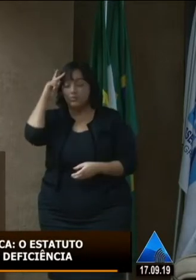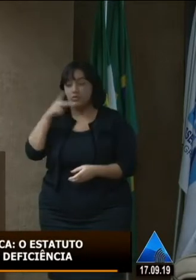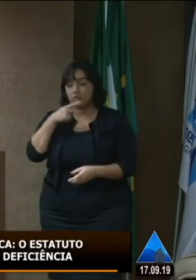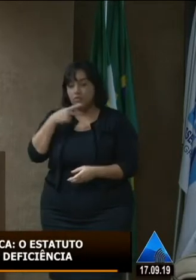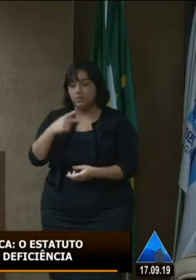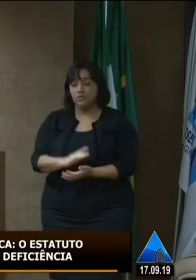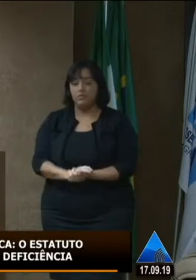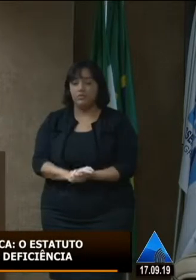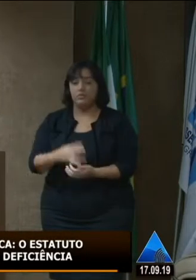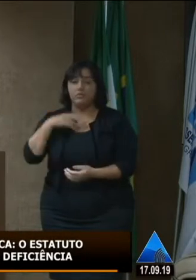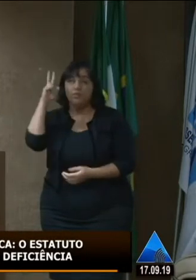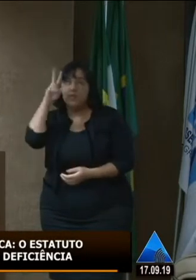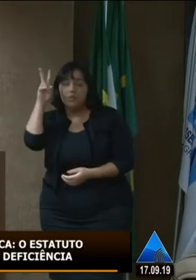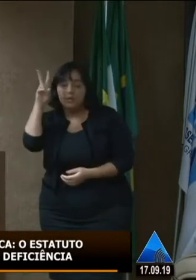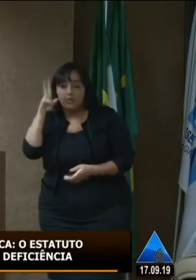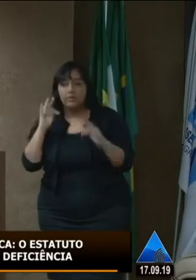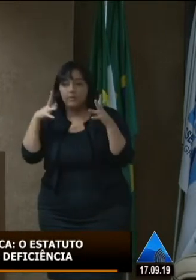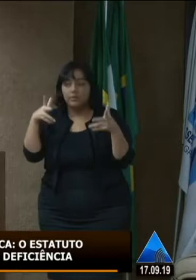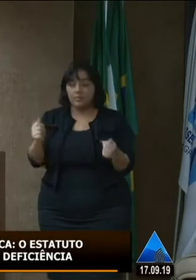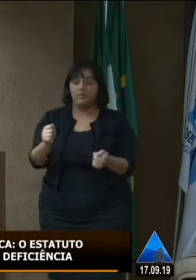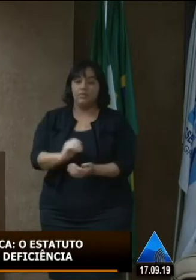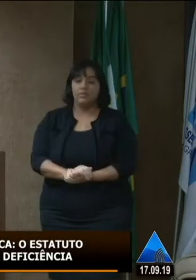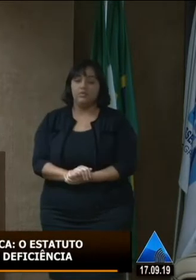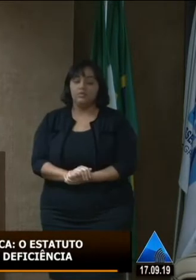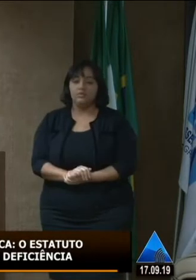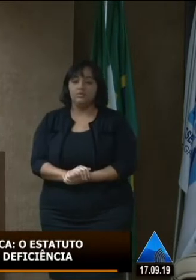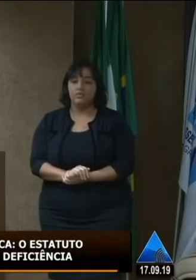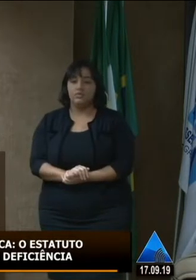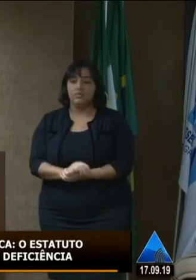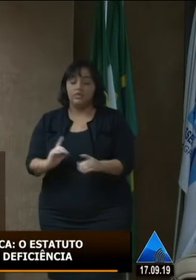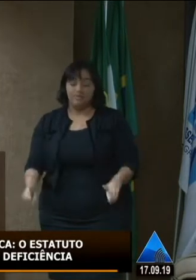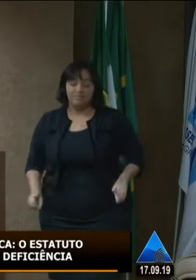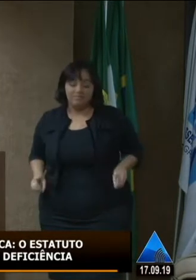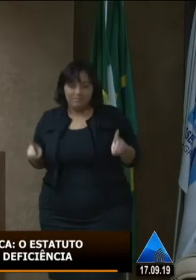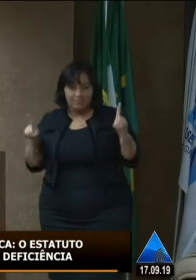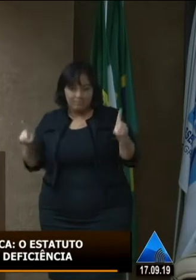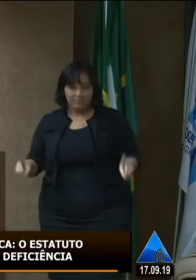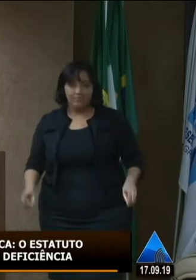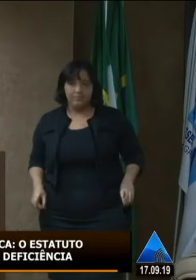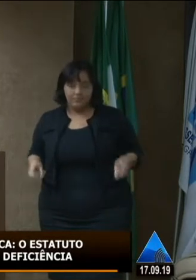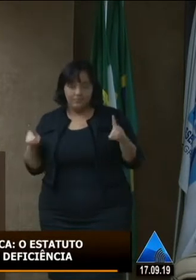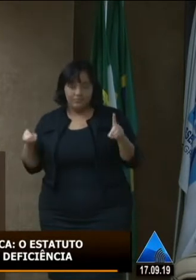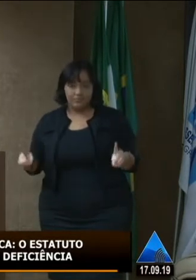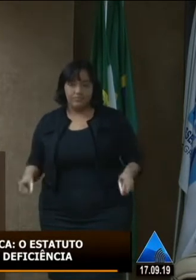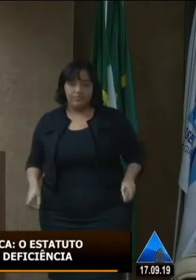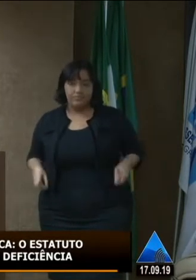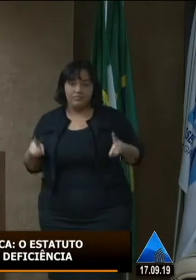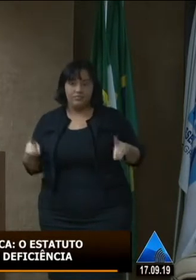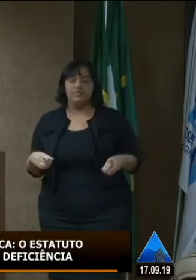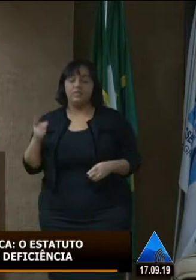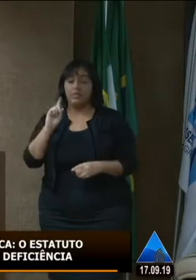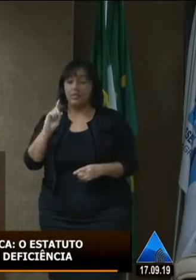a todos que o símbolo daquela cadeira de rodas ela não está